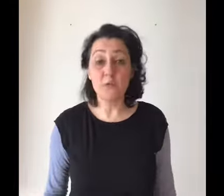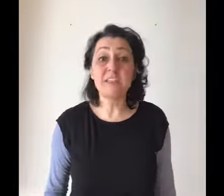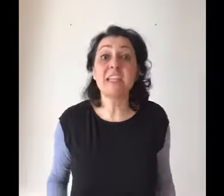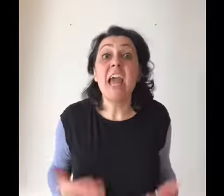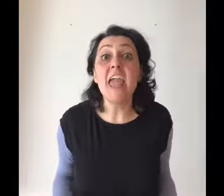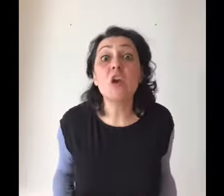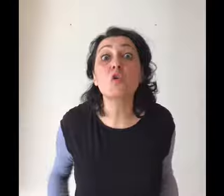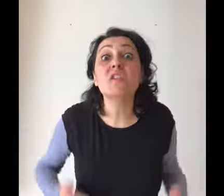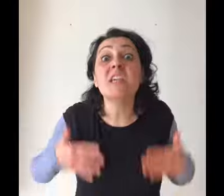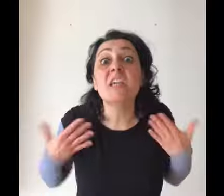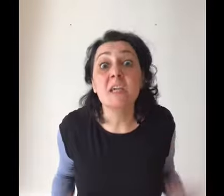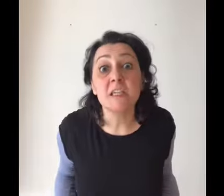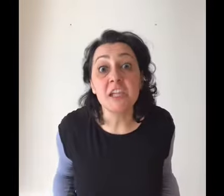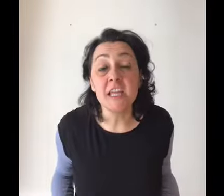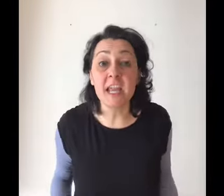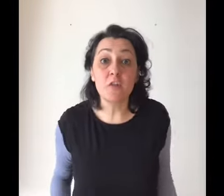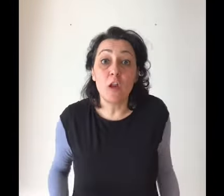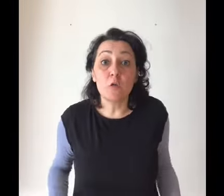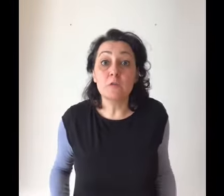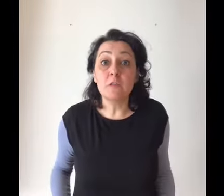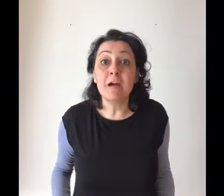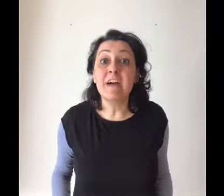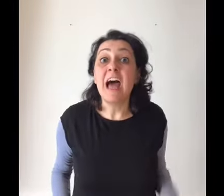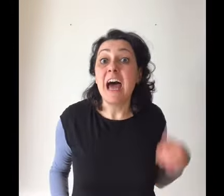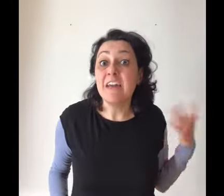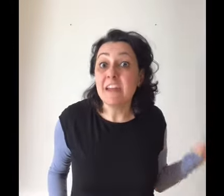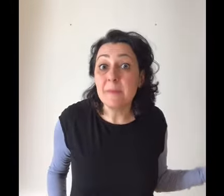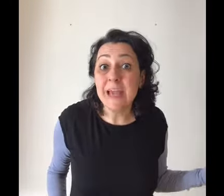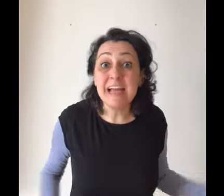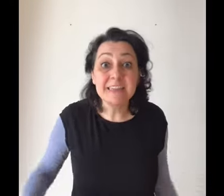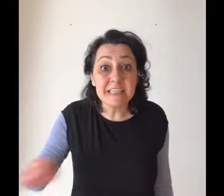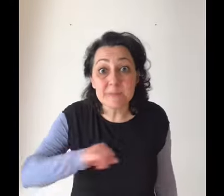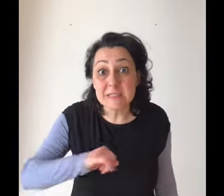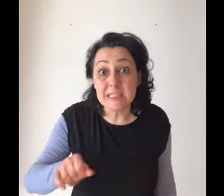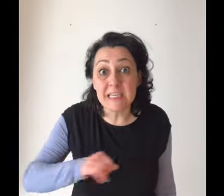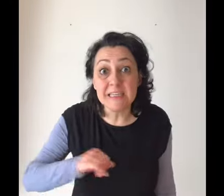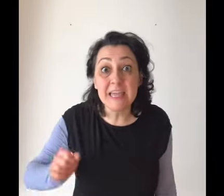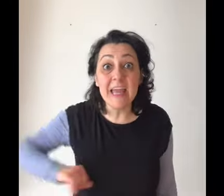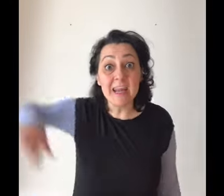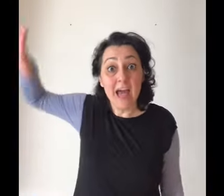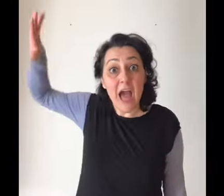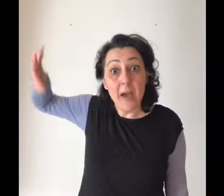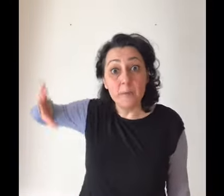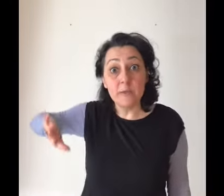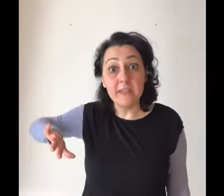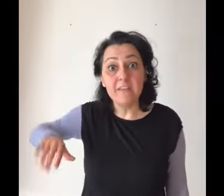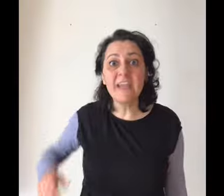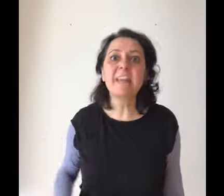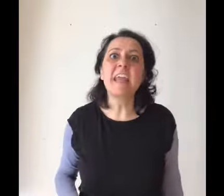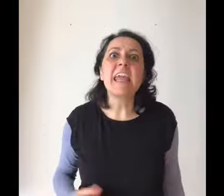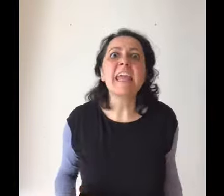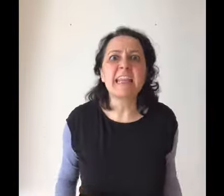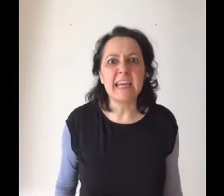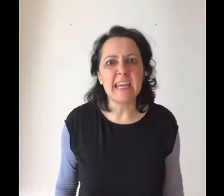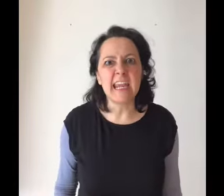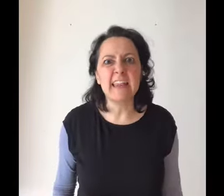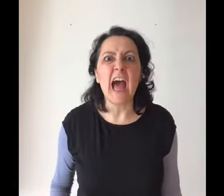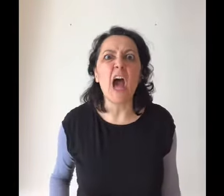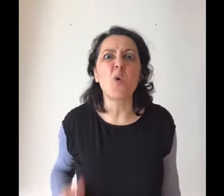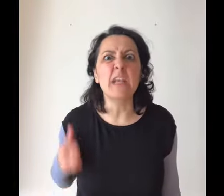visti e così Cenerentola continuava a lavare i piatti, a spazzare in terra, a pulire i vetri e a dare retta a quelle